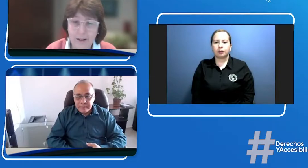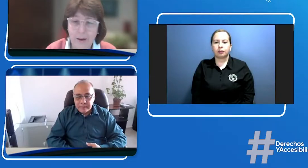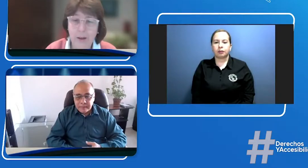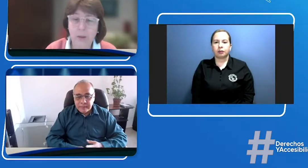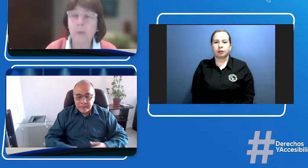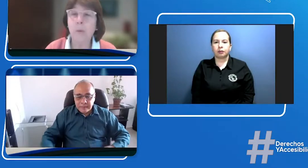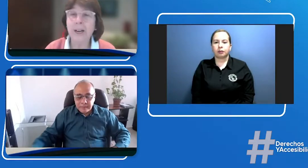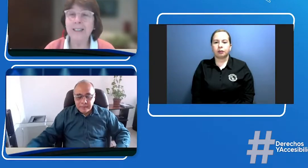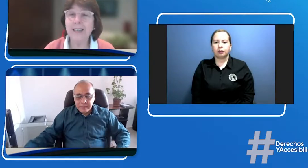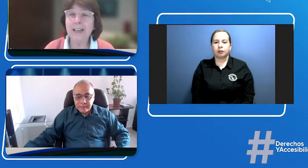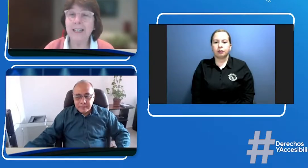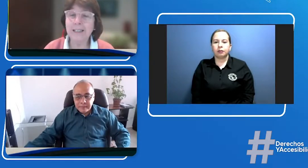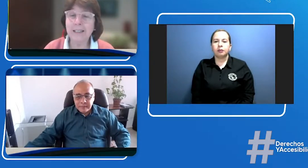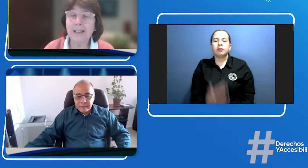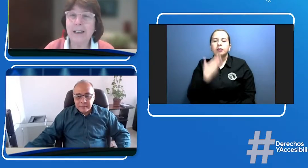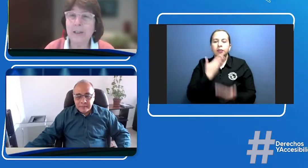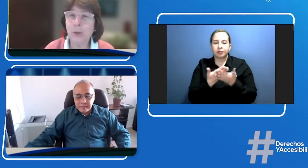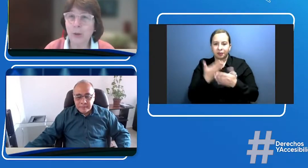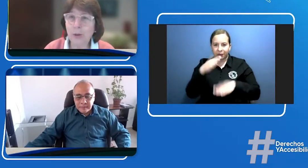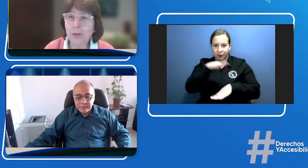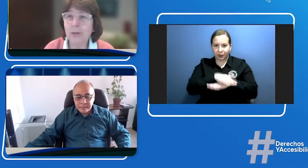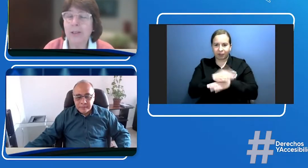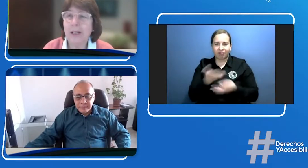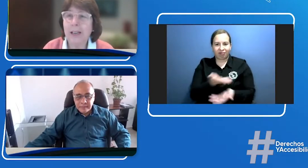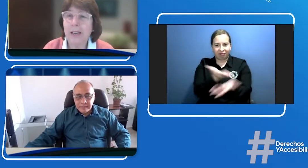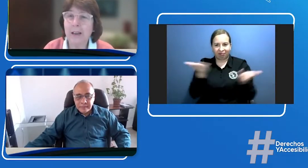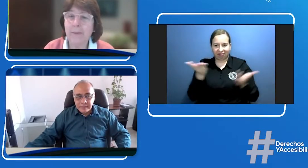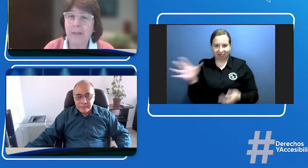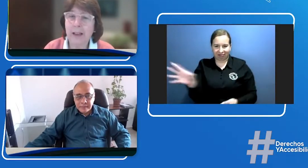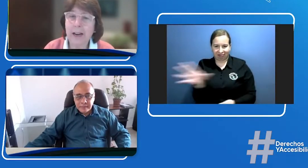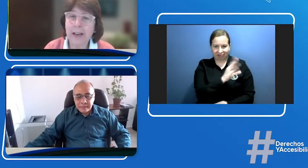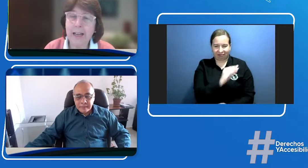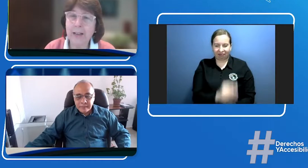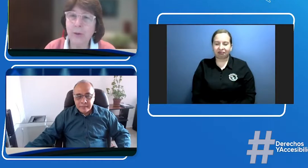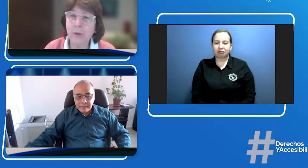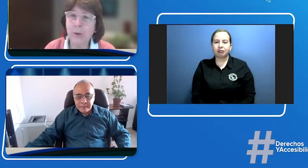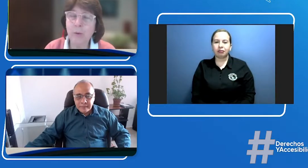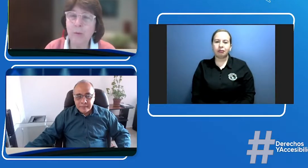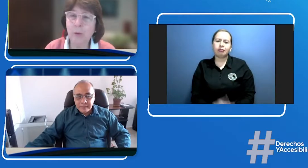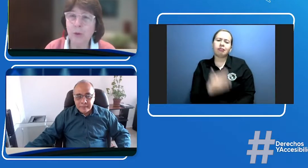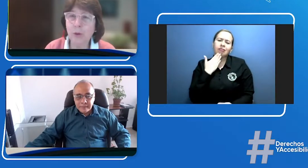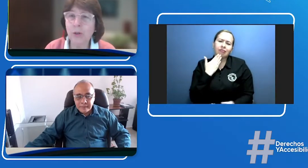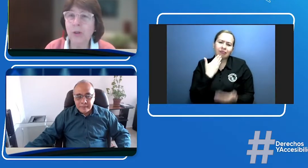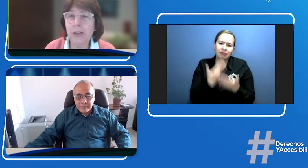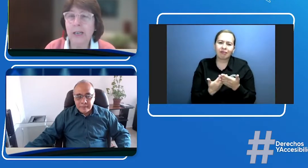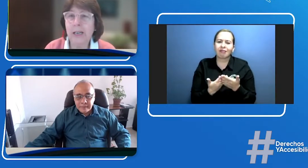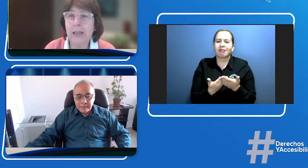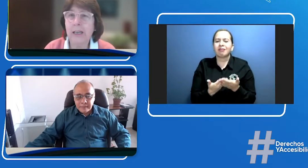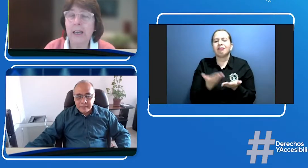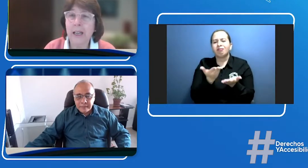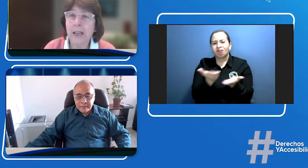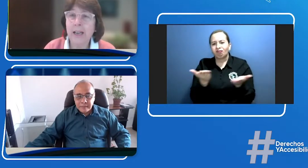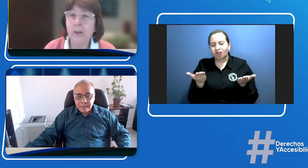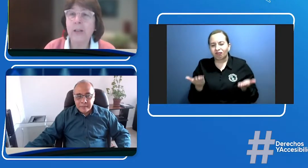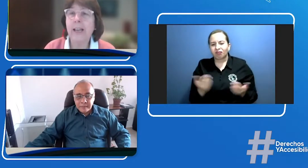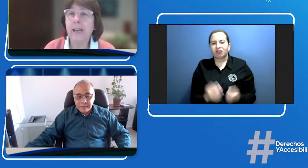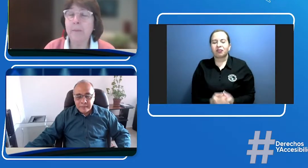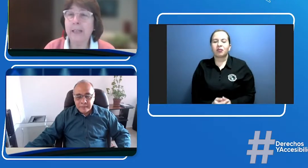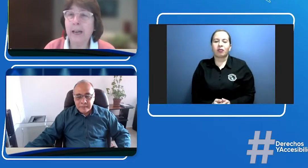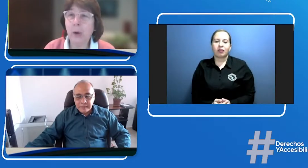Buenas tardes a todos. Agradezco mucho que nos hayan invitado